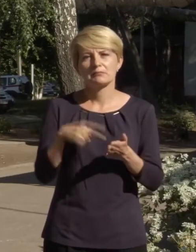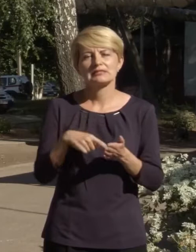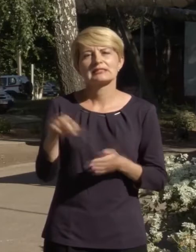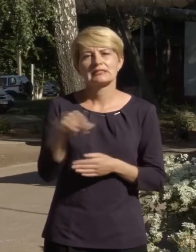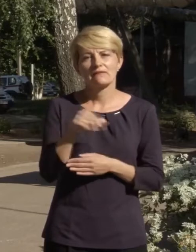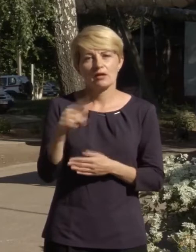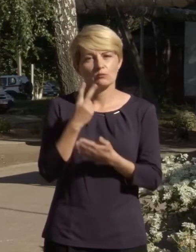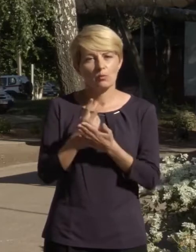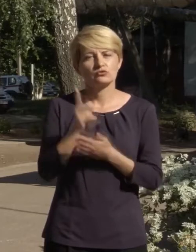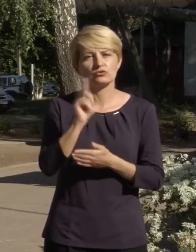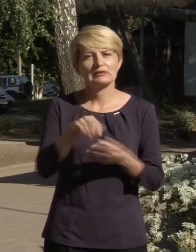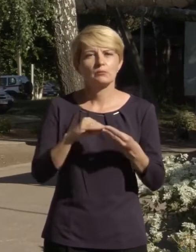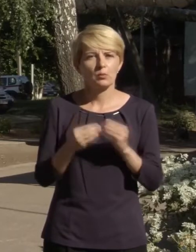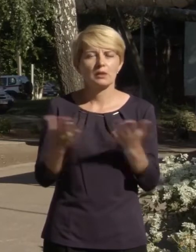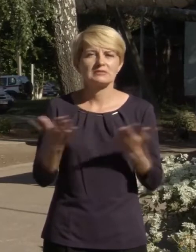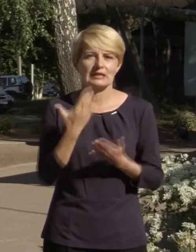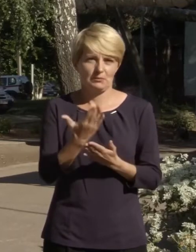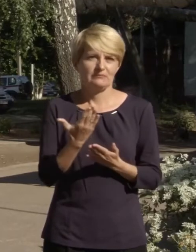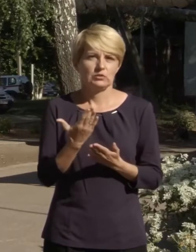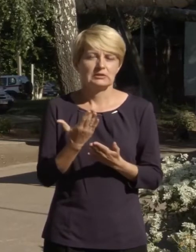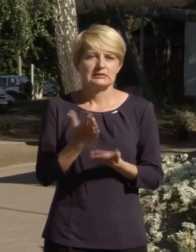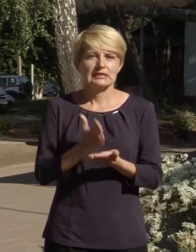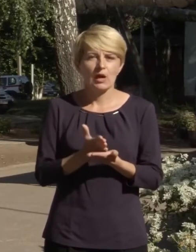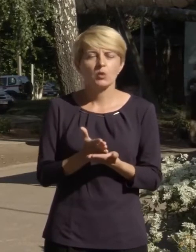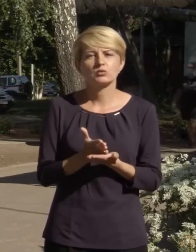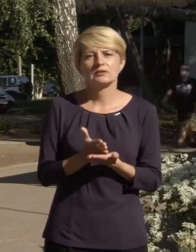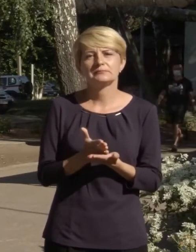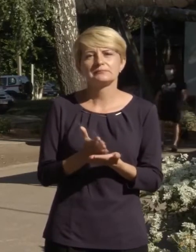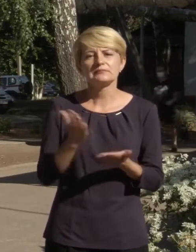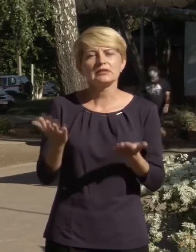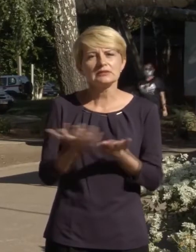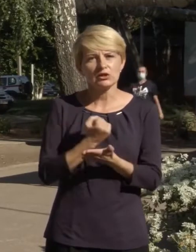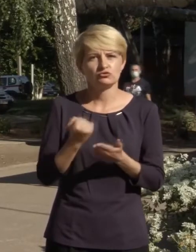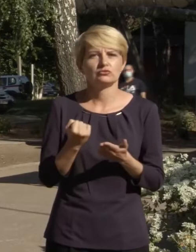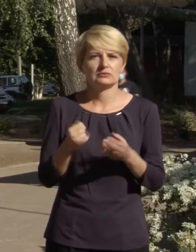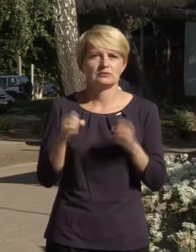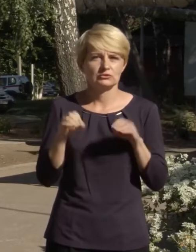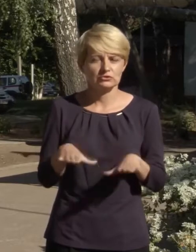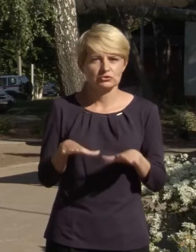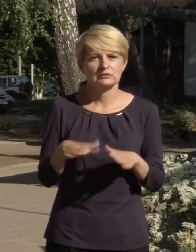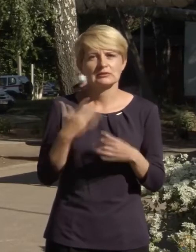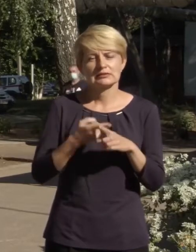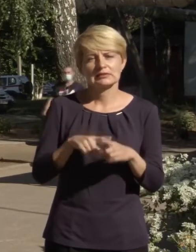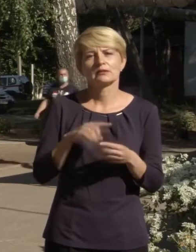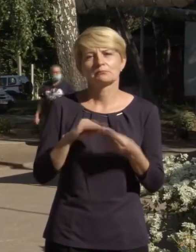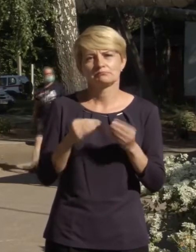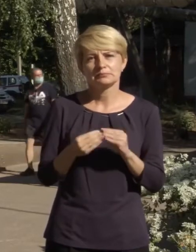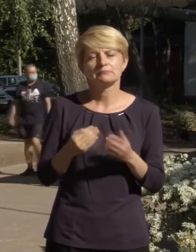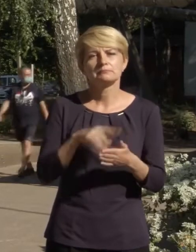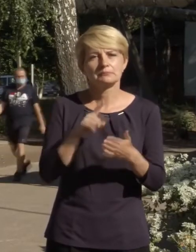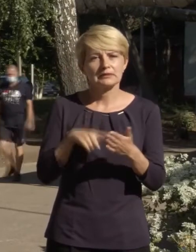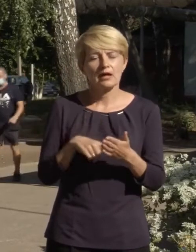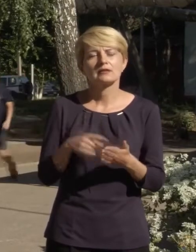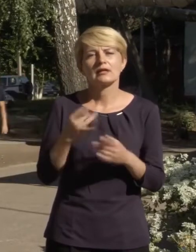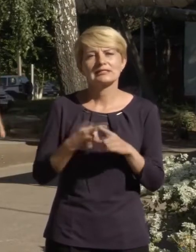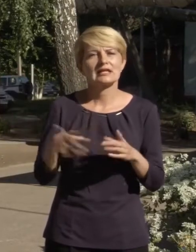'янськ, побачити ті проблеми, з якими вони стикаються, знайти шляхи вирішення цих проблемних питань. Це все